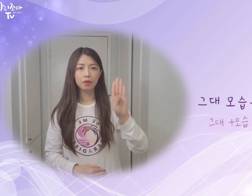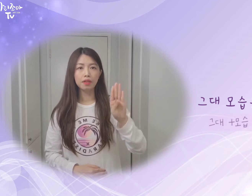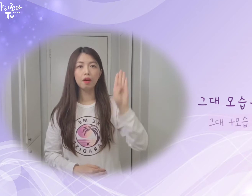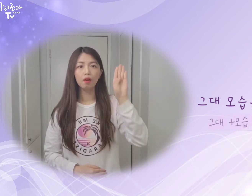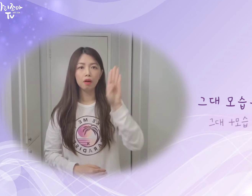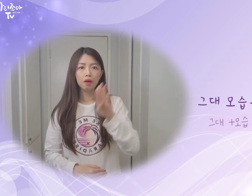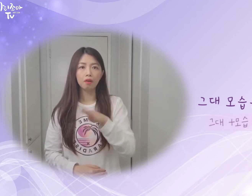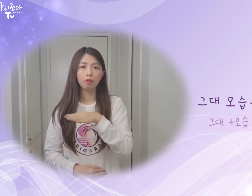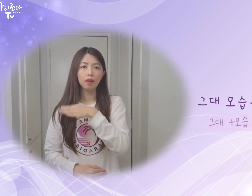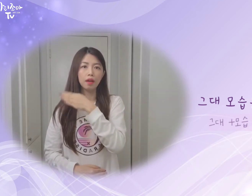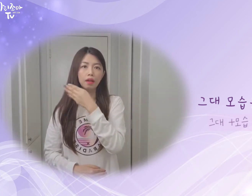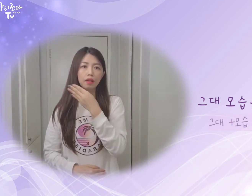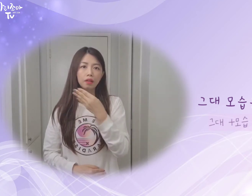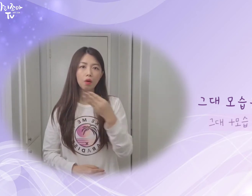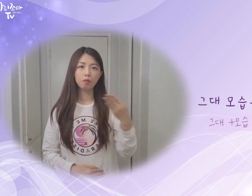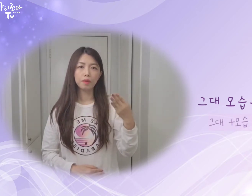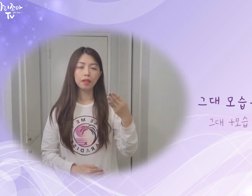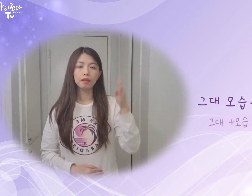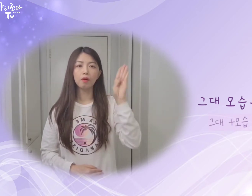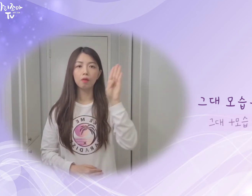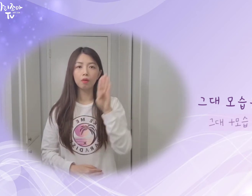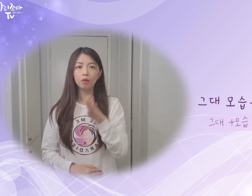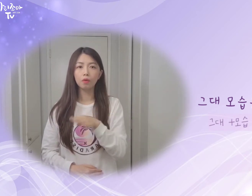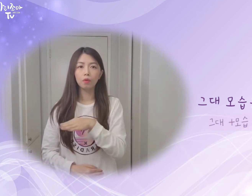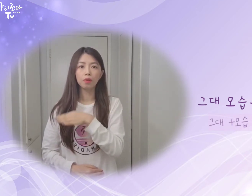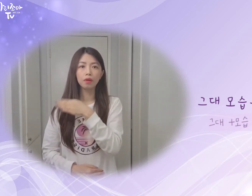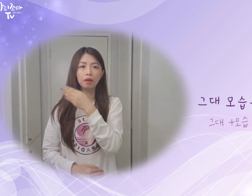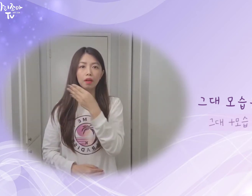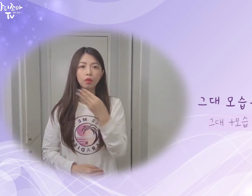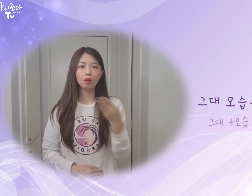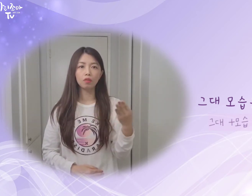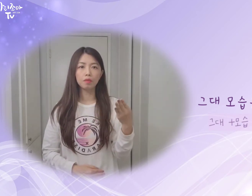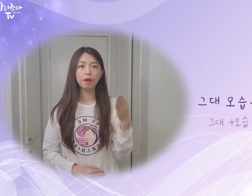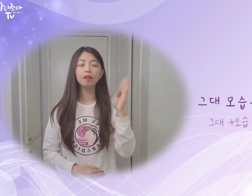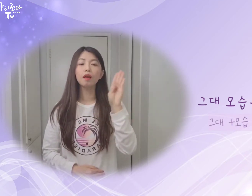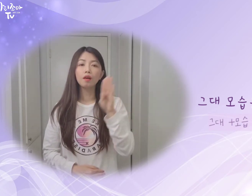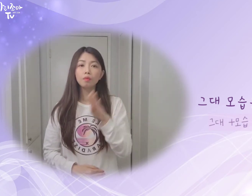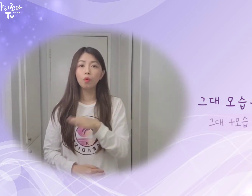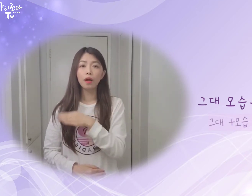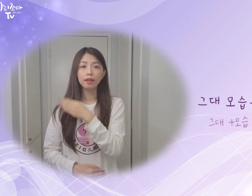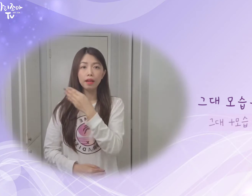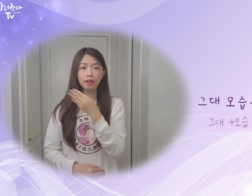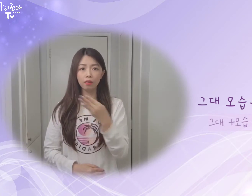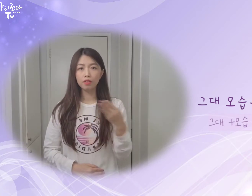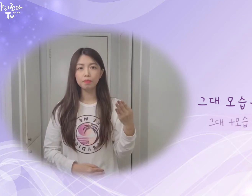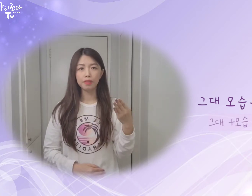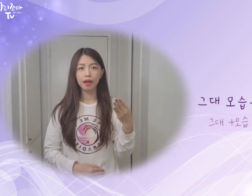이용해서 이렇게 톡 밑에서 이렇게 돌려주시면 보라색 이런 뜻입니다.